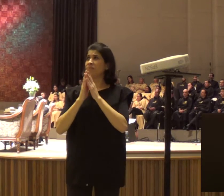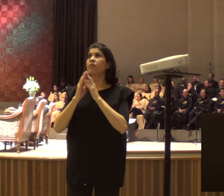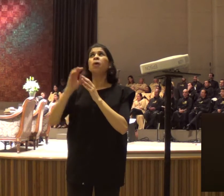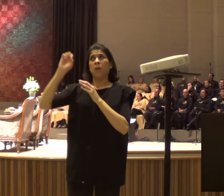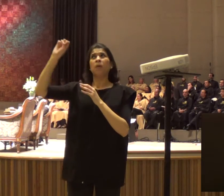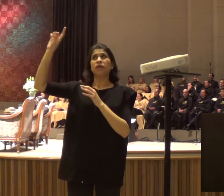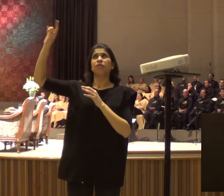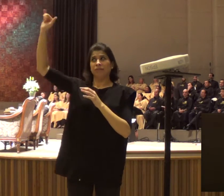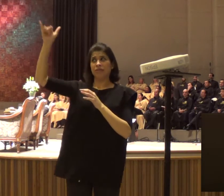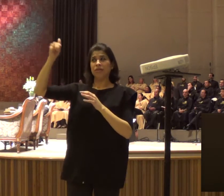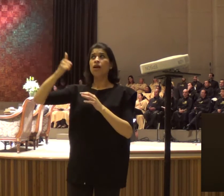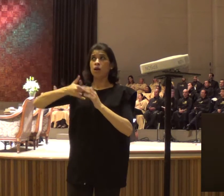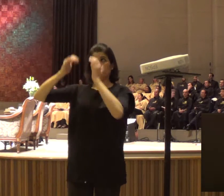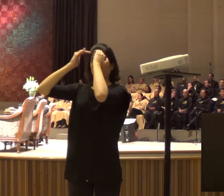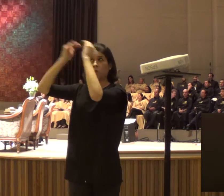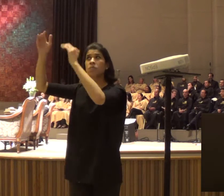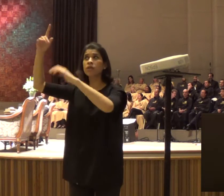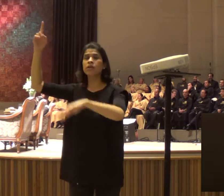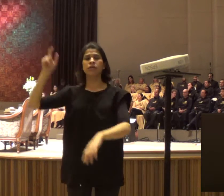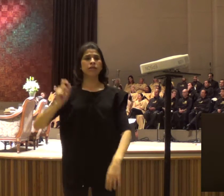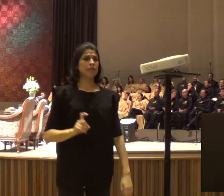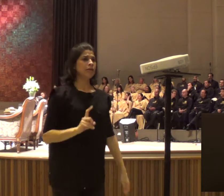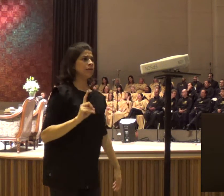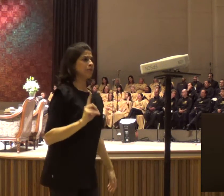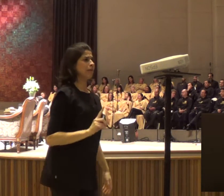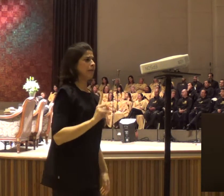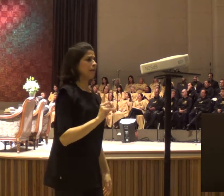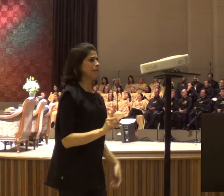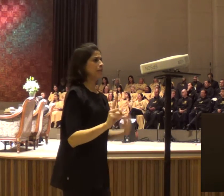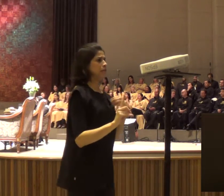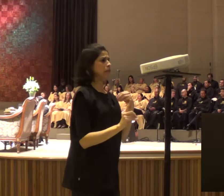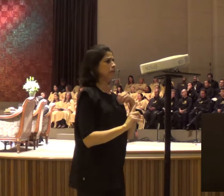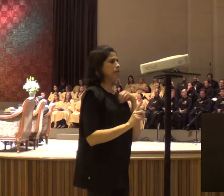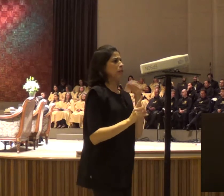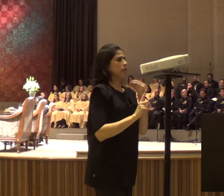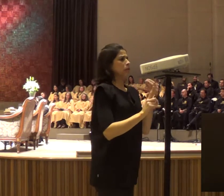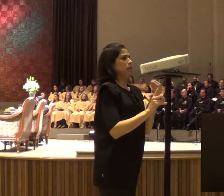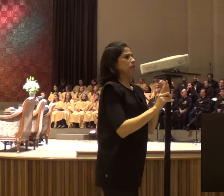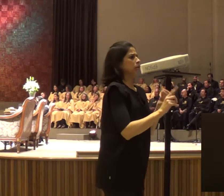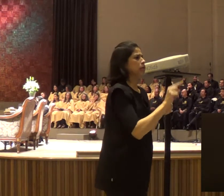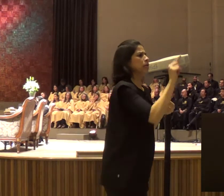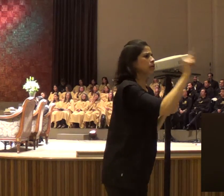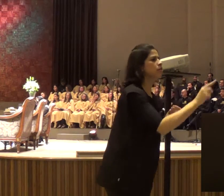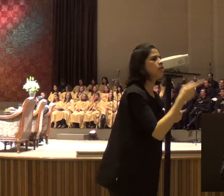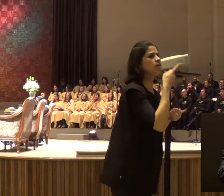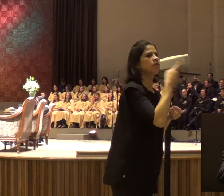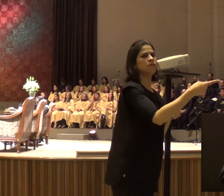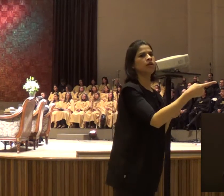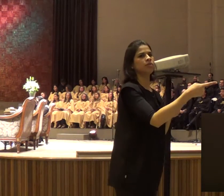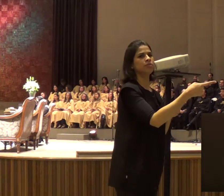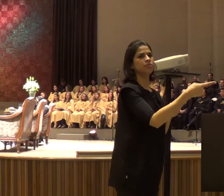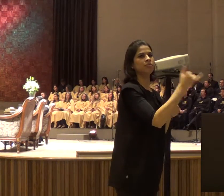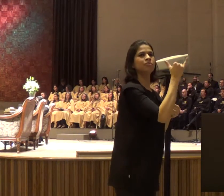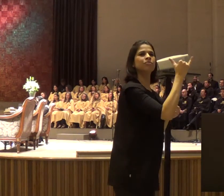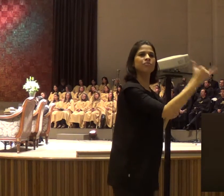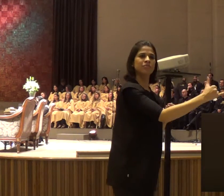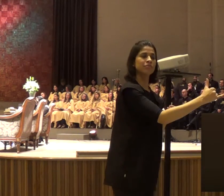E aí então, ele vai, para o Monte Carmelo, outra vez, e começa a orar, Senhor, manda chuva,